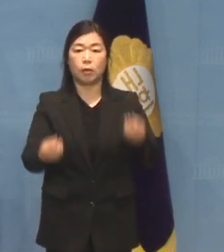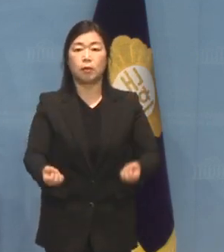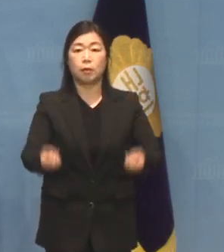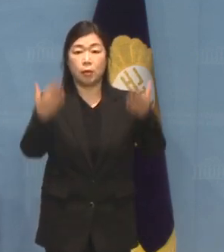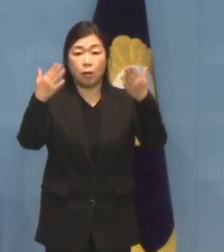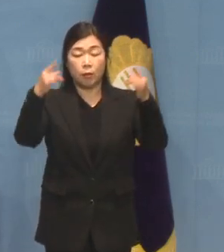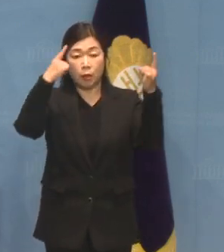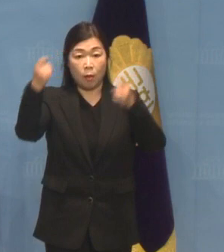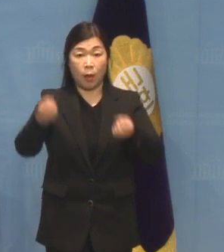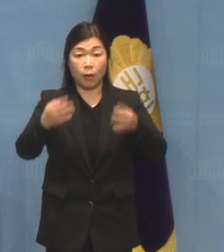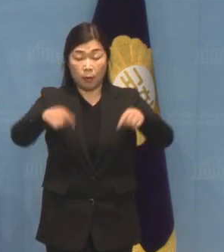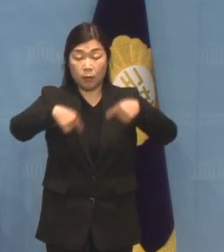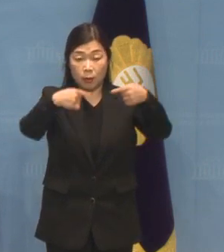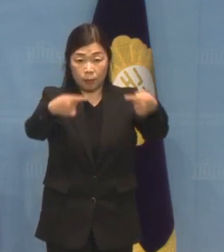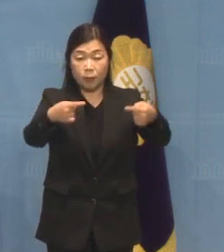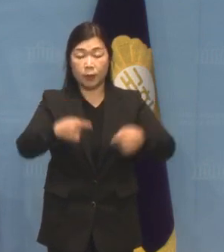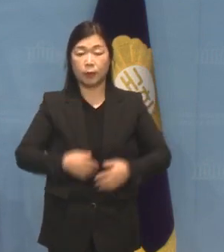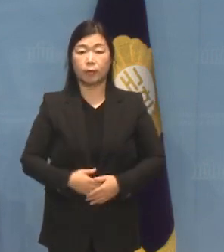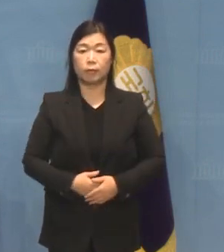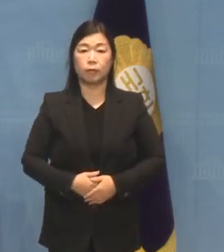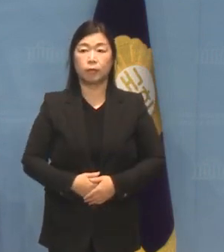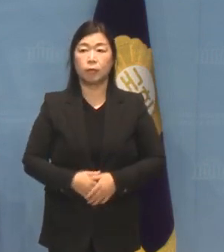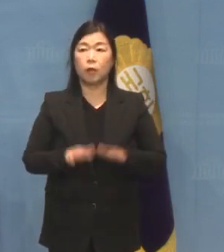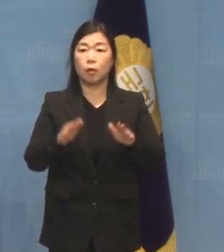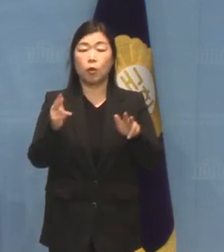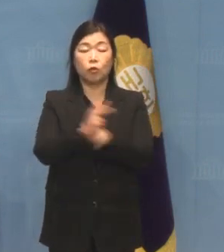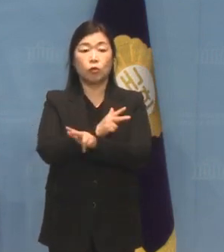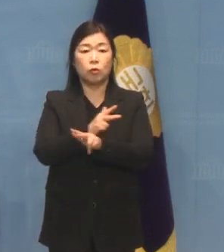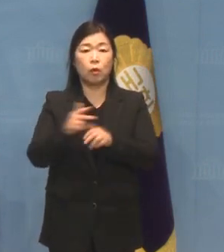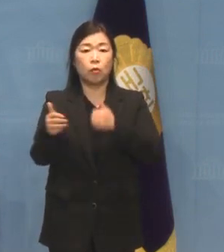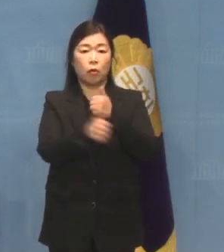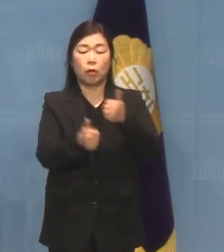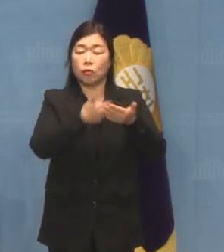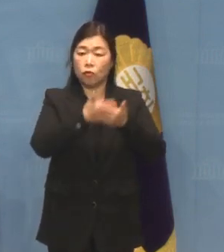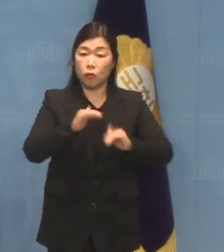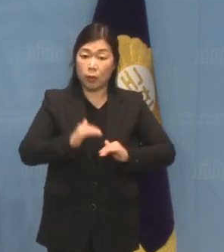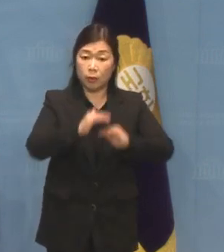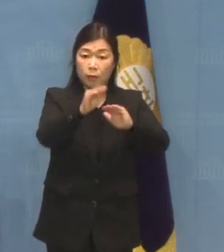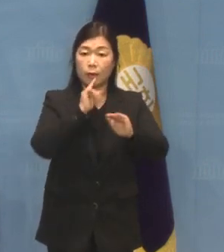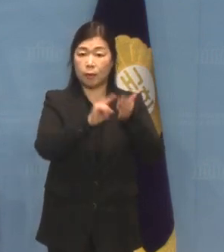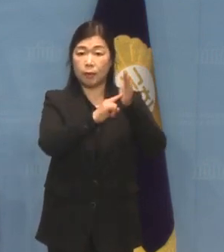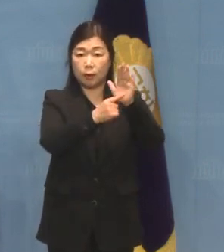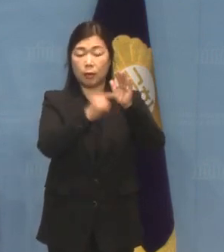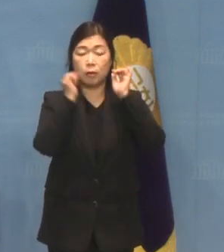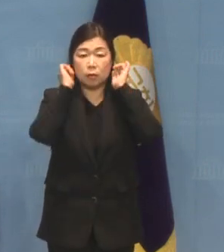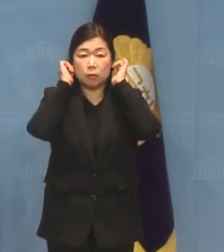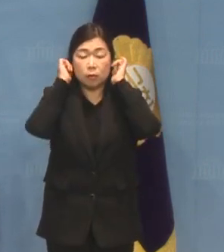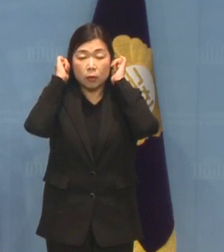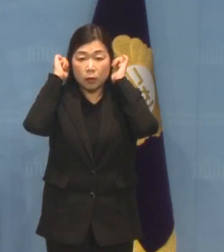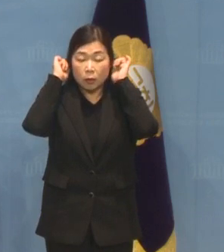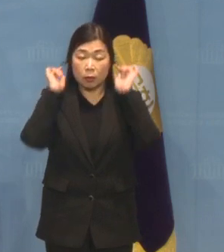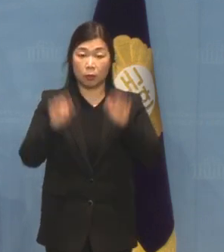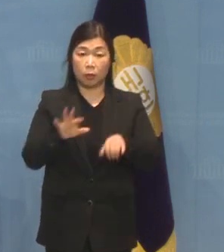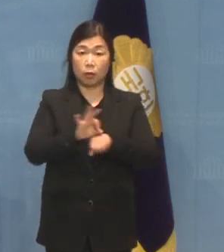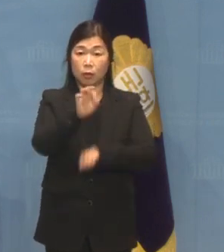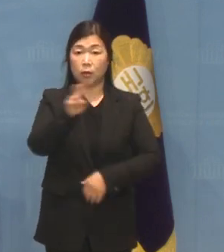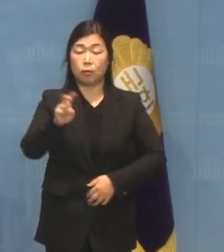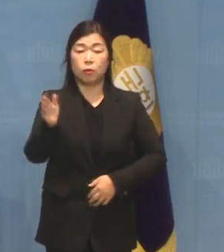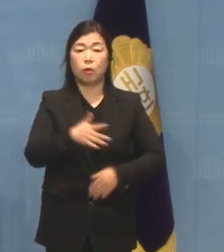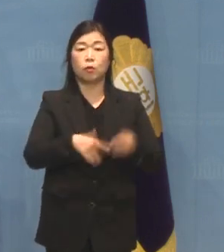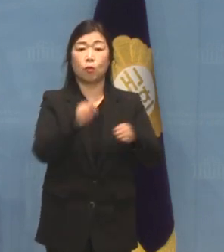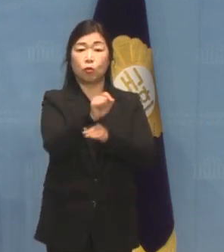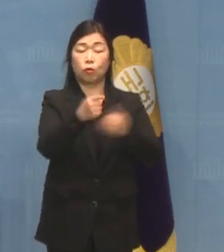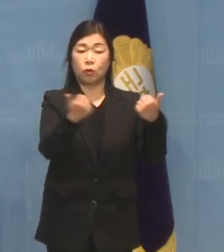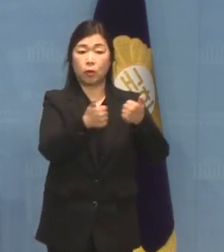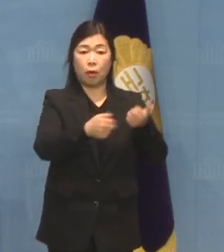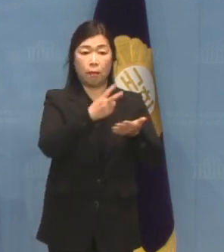참석할 예정입니다 이번주 위원회 주요일정입니다 오늘 10시부터 정무위원회는